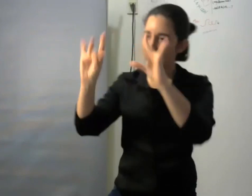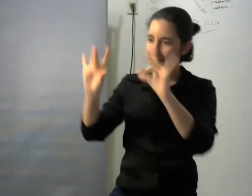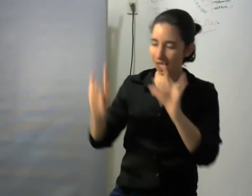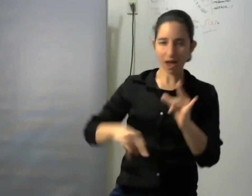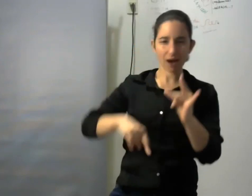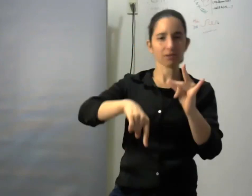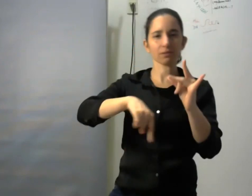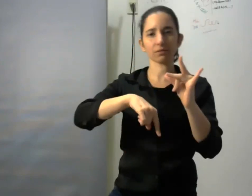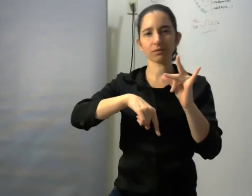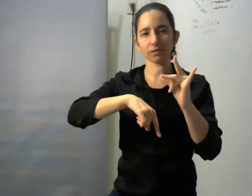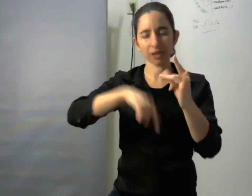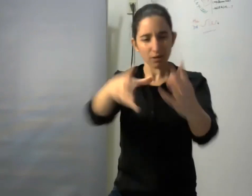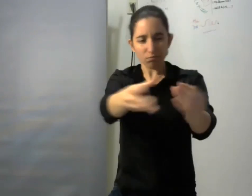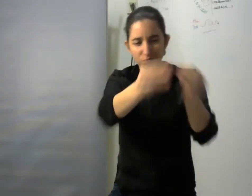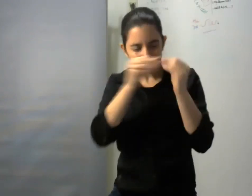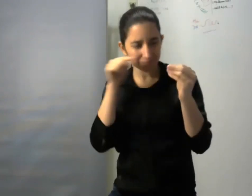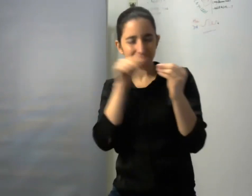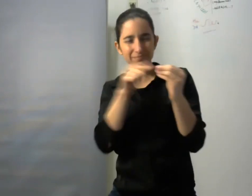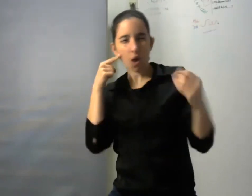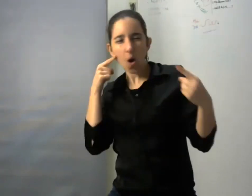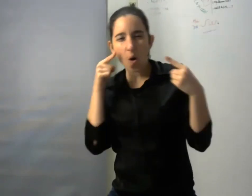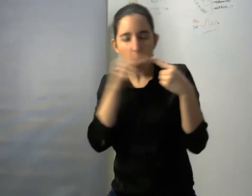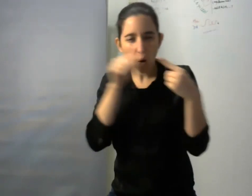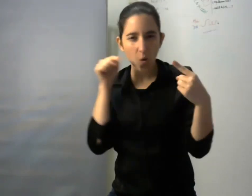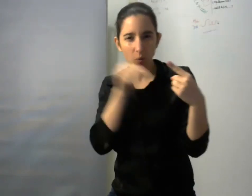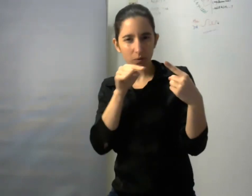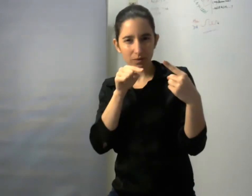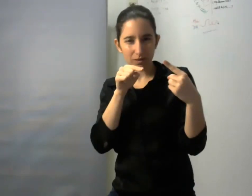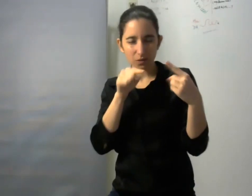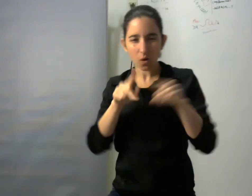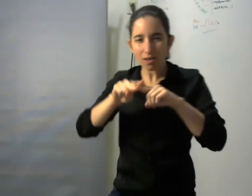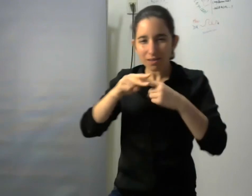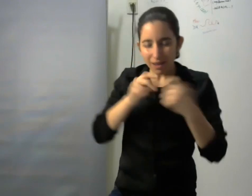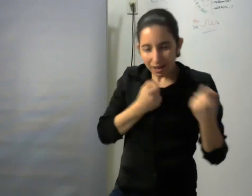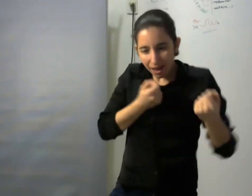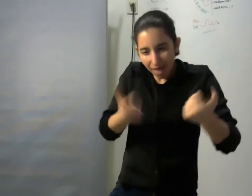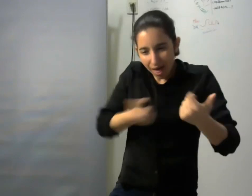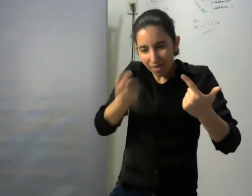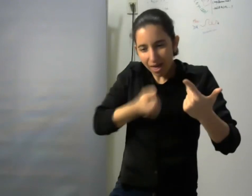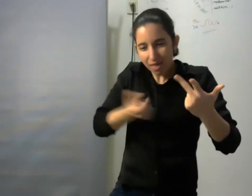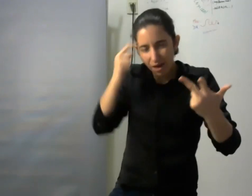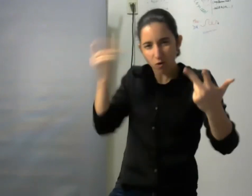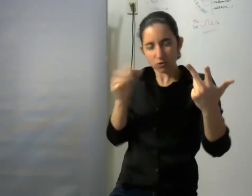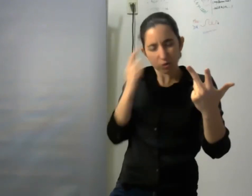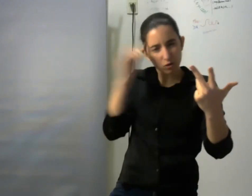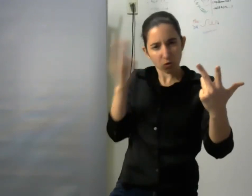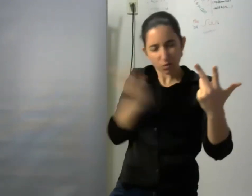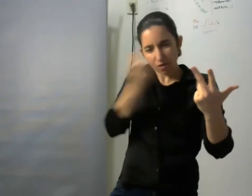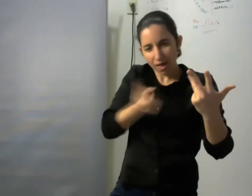tienen como objetivo principal proveernos de herramientas para entender la realidad y la mi pieza de este libro